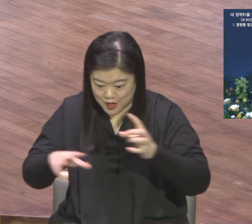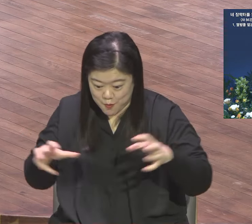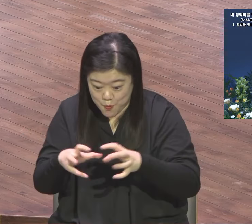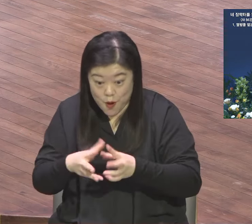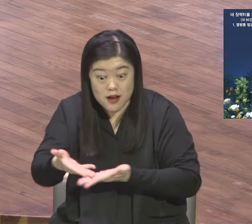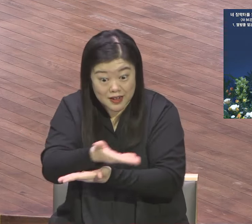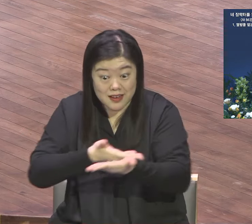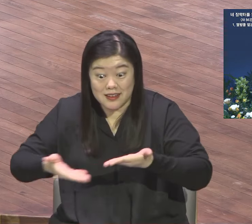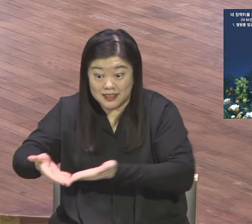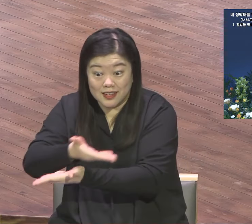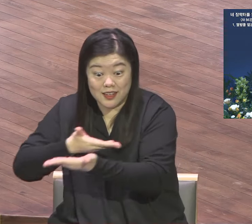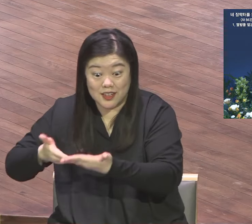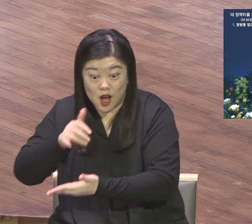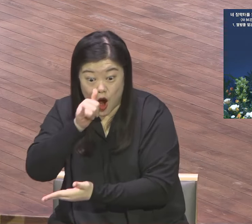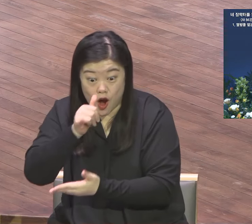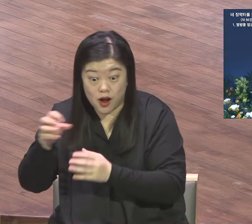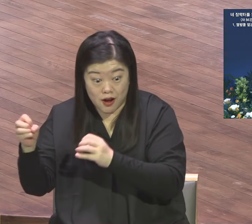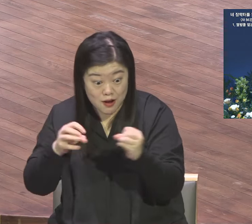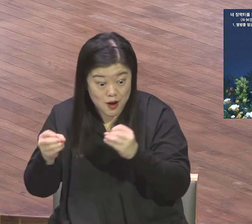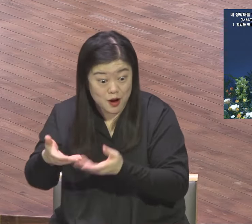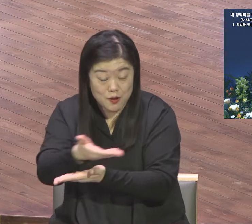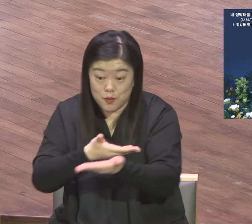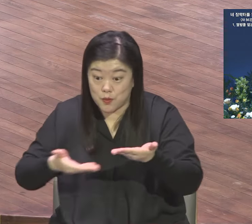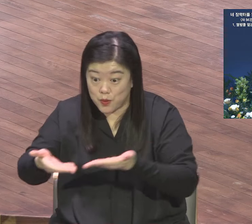교인 지난주에 나온 지난주 지난주 통계를